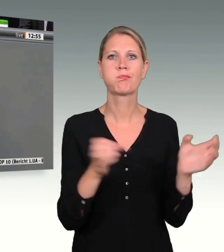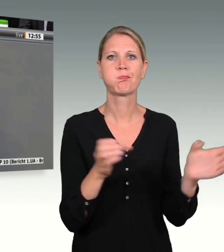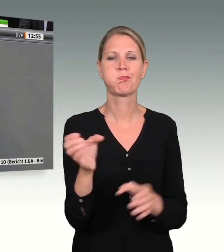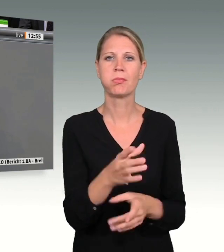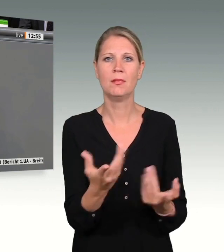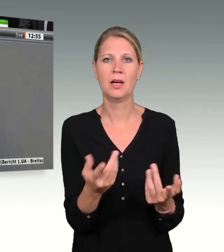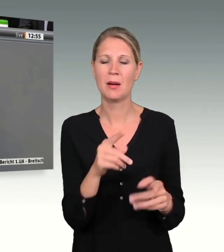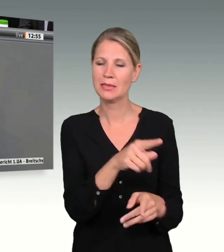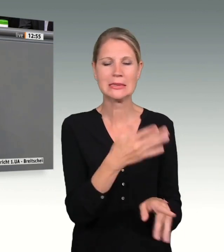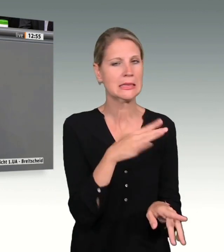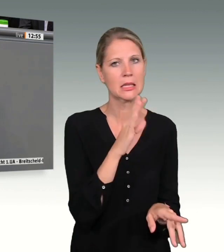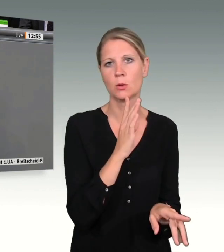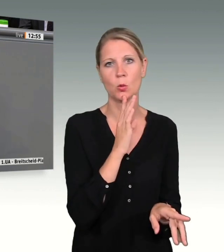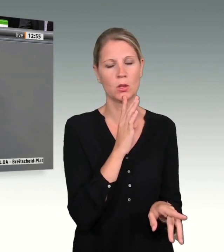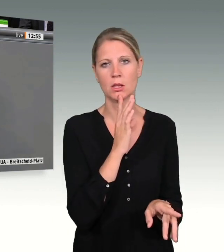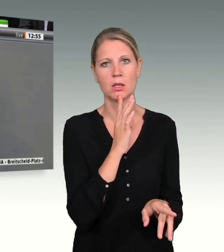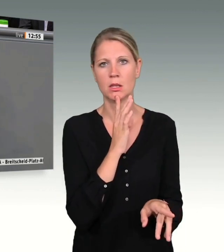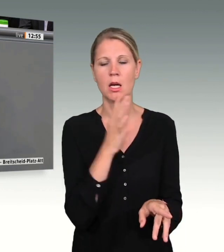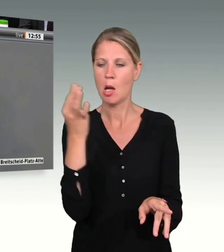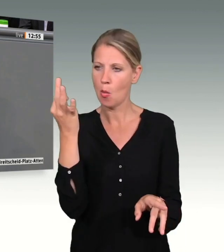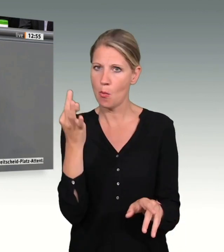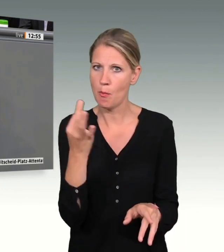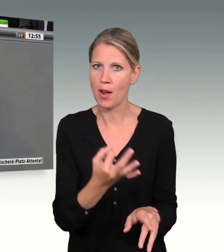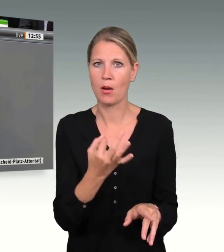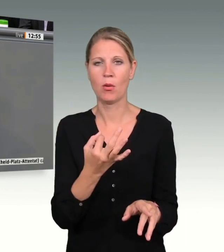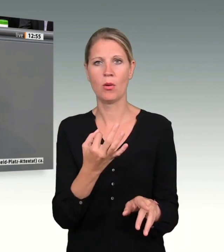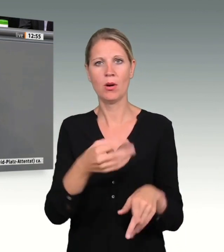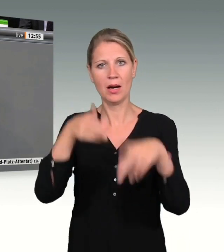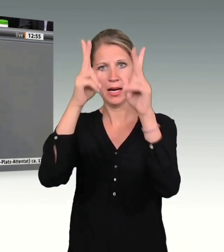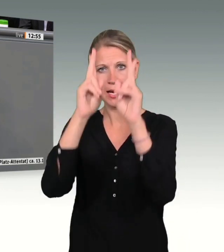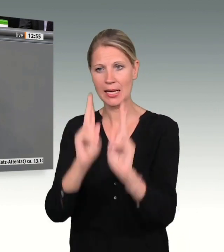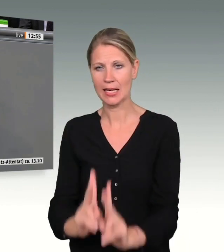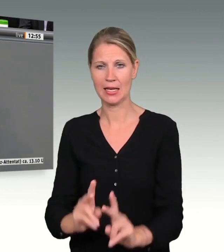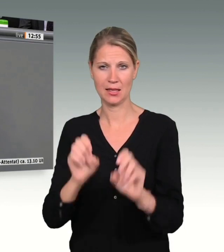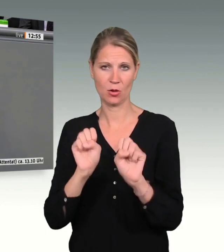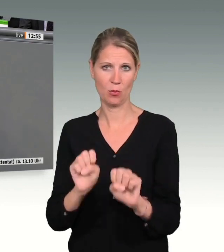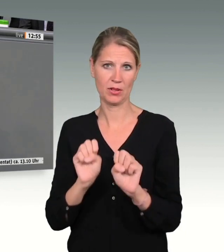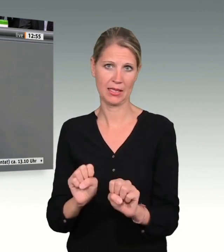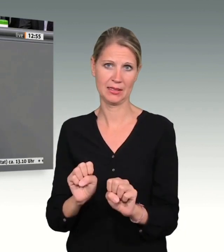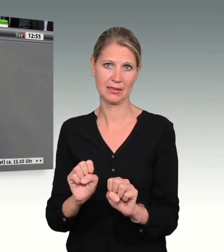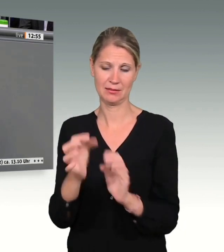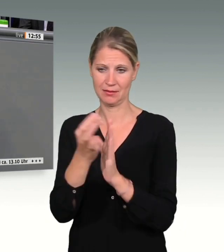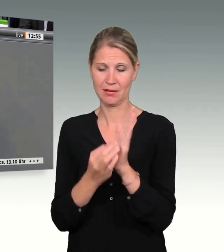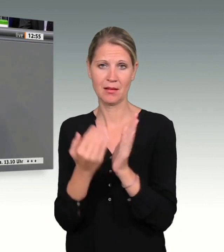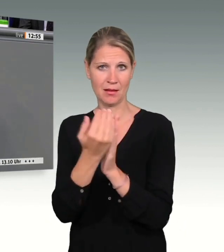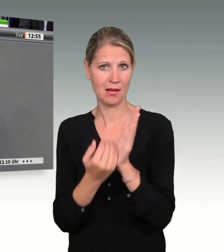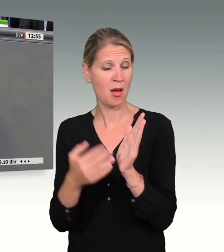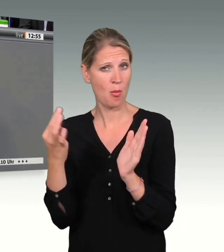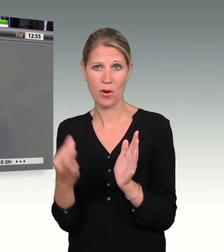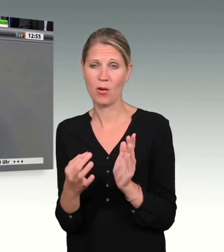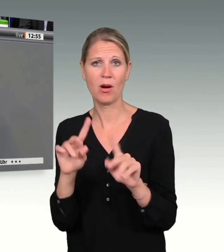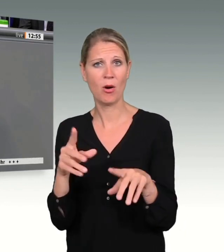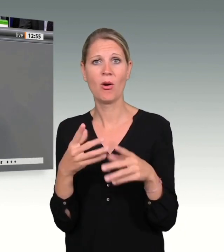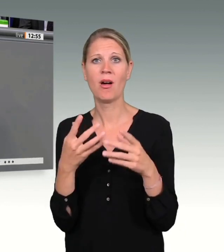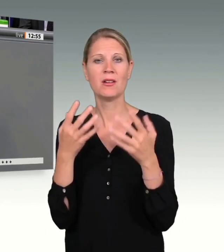Wir brauchen die entsprechenden rechtlichen Kompetenzen und Befugnisse. Wir brauchen auch einen Verfassungsschutz, der sich diese Strukturen